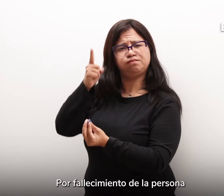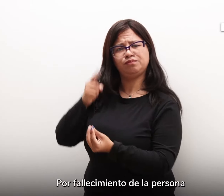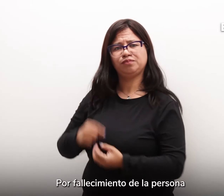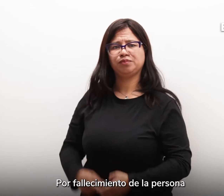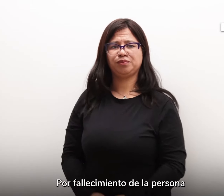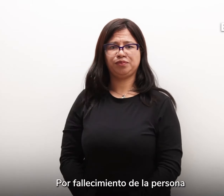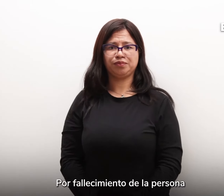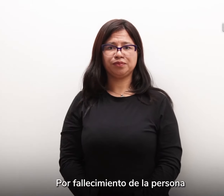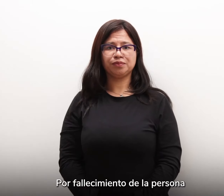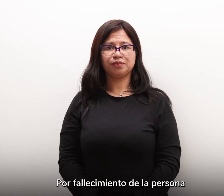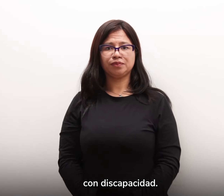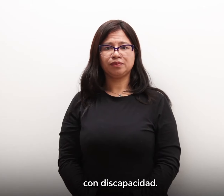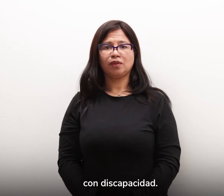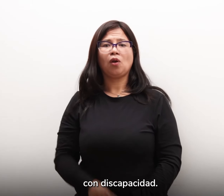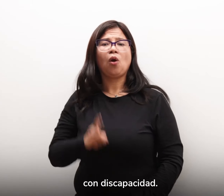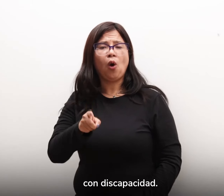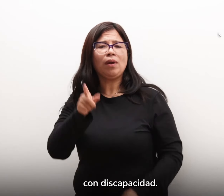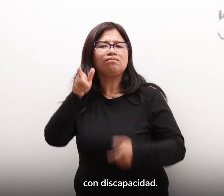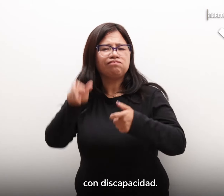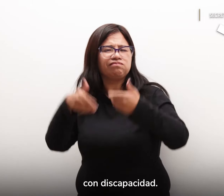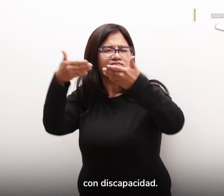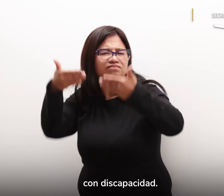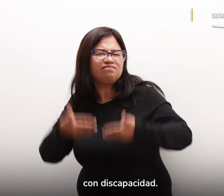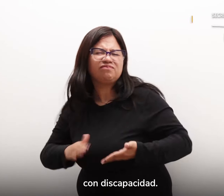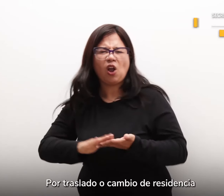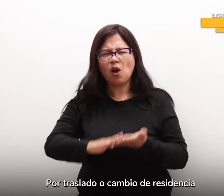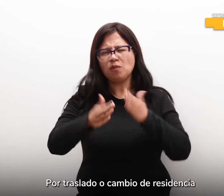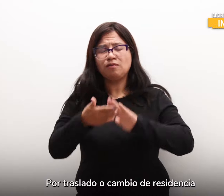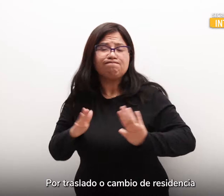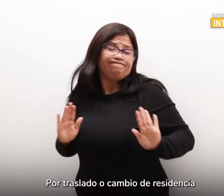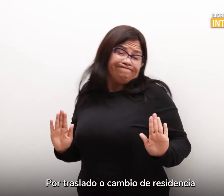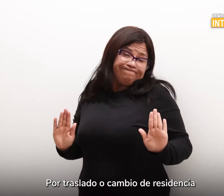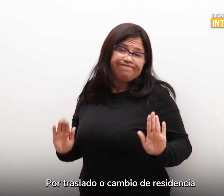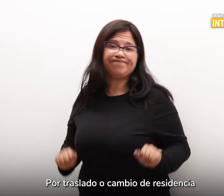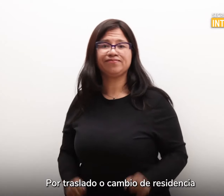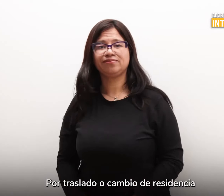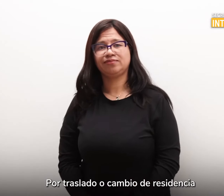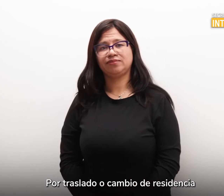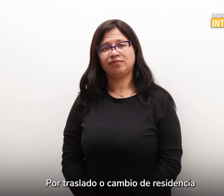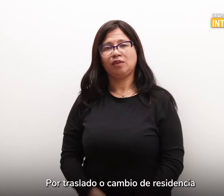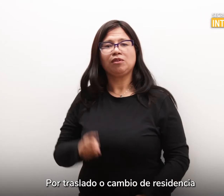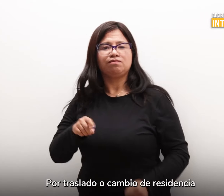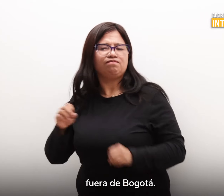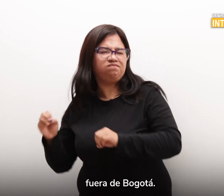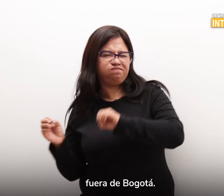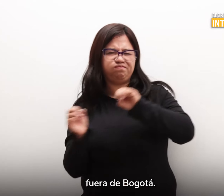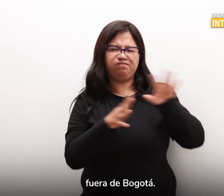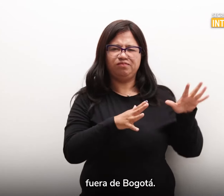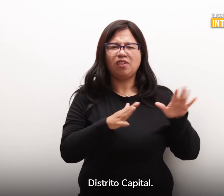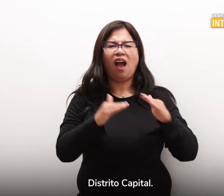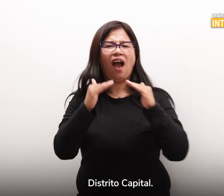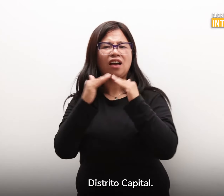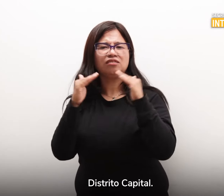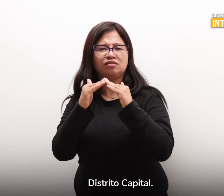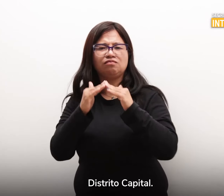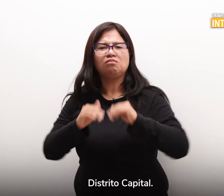fallecimiento de la persona con discapacidad Por traslado o cambio de residencia fuera de Bogotá, Distrito Capital